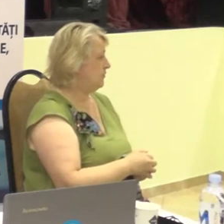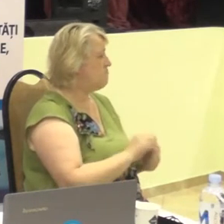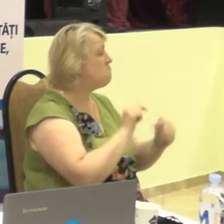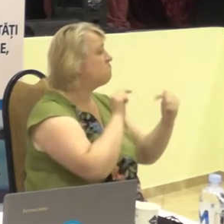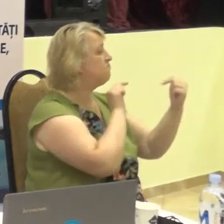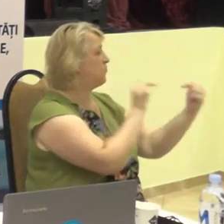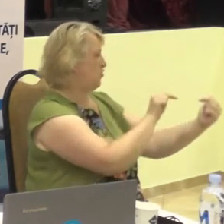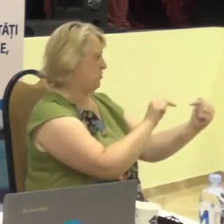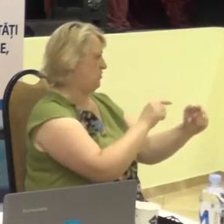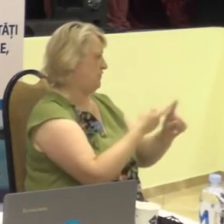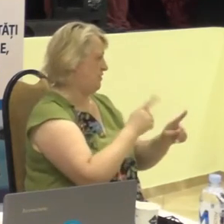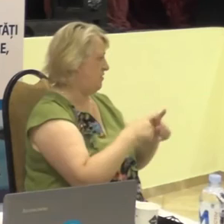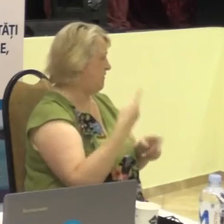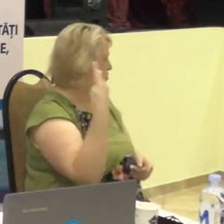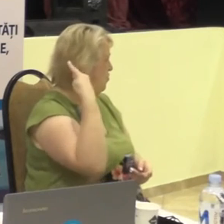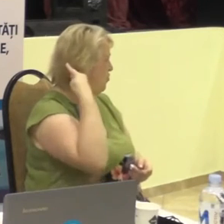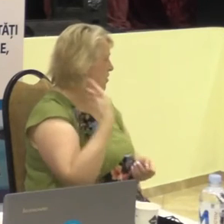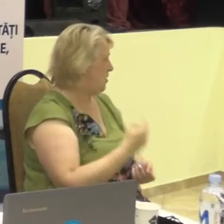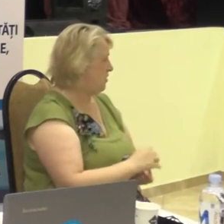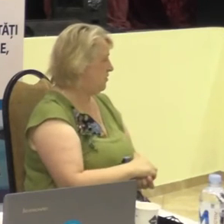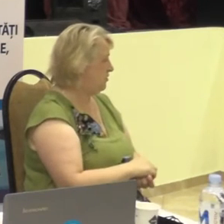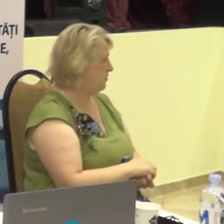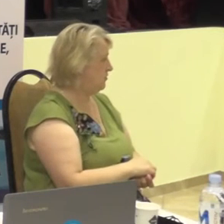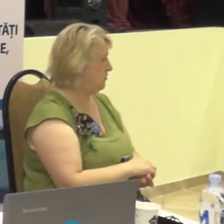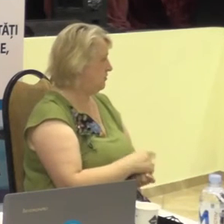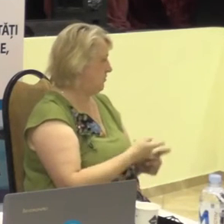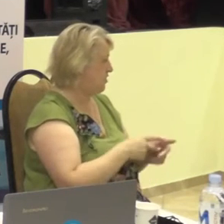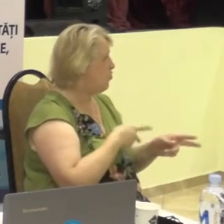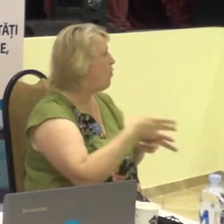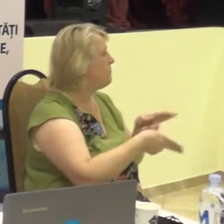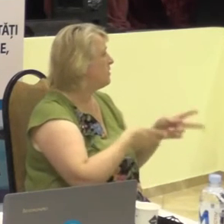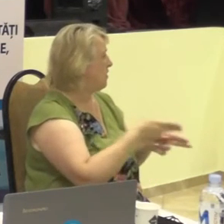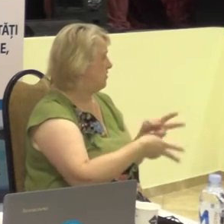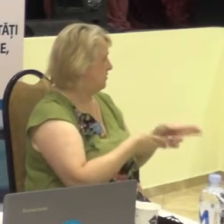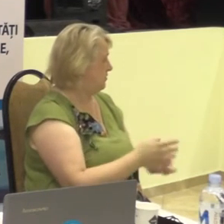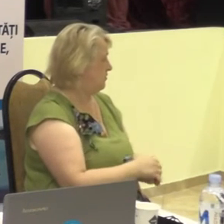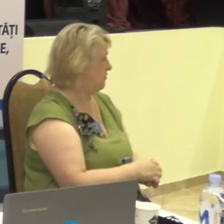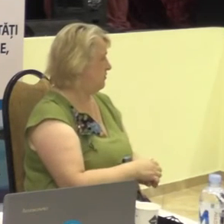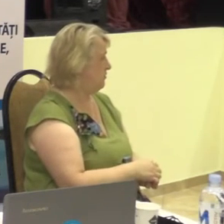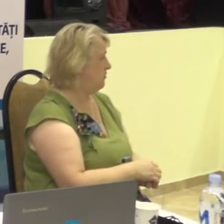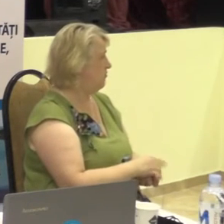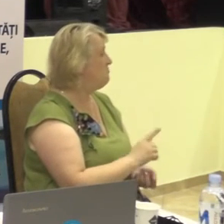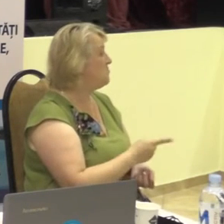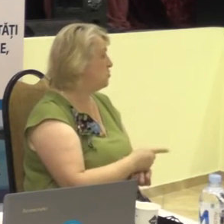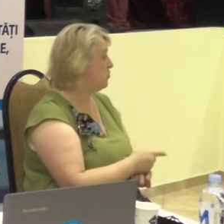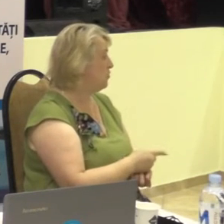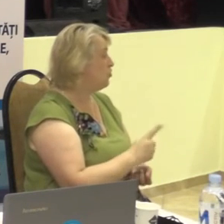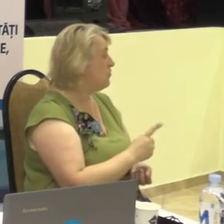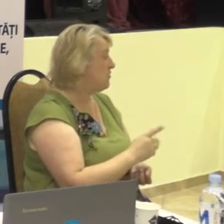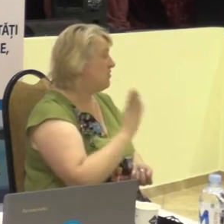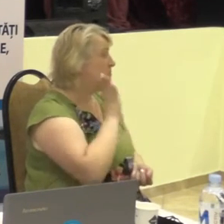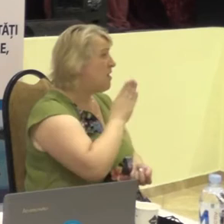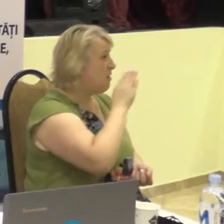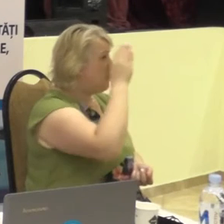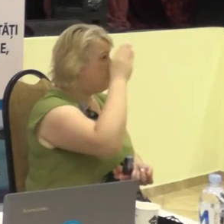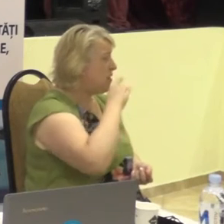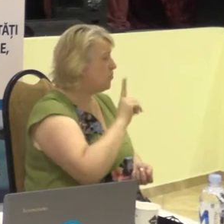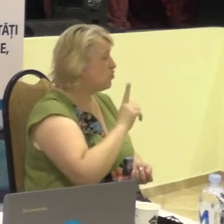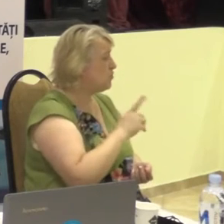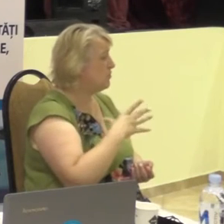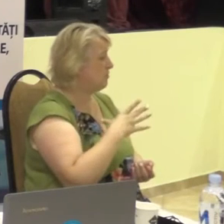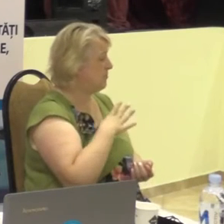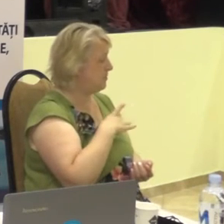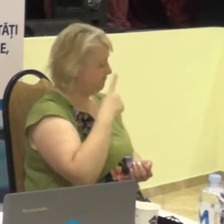acestei operații. Și pentru ca apărinții să iau așa,